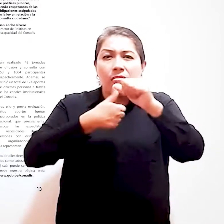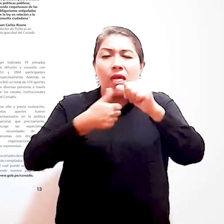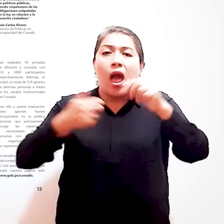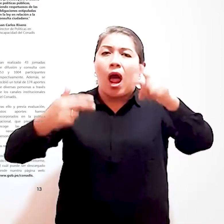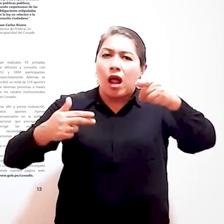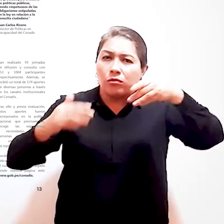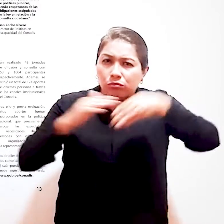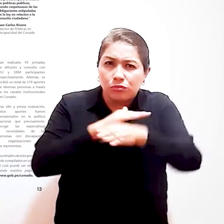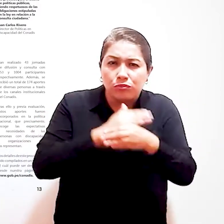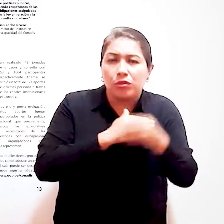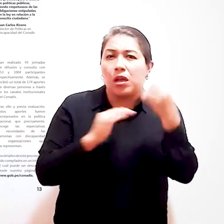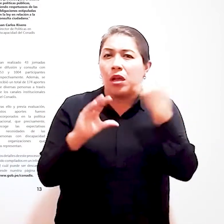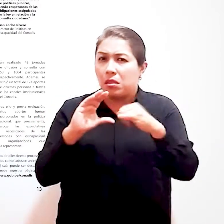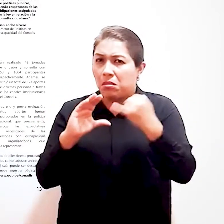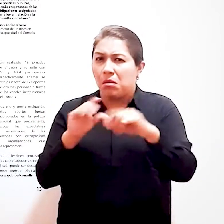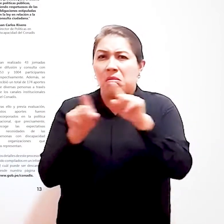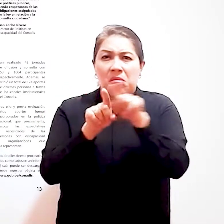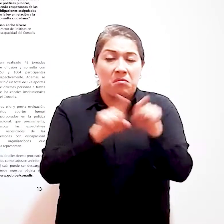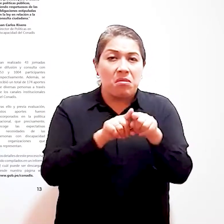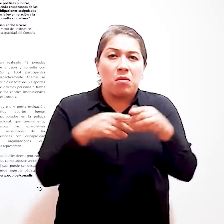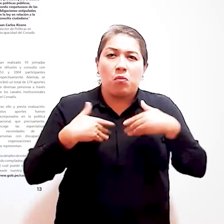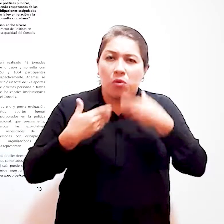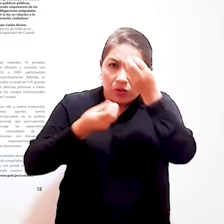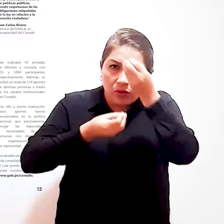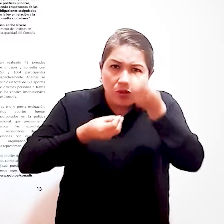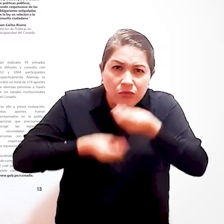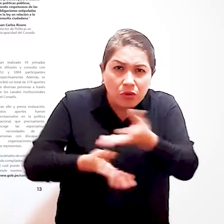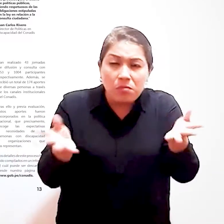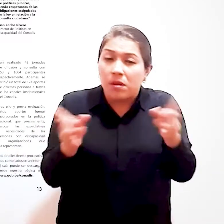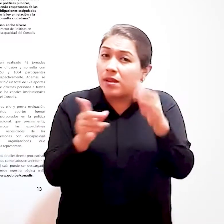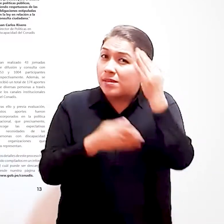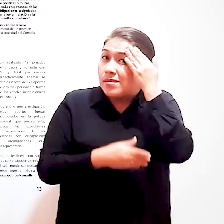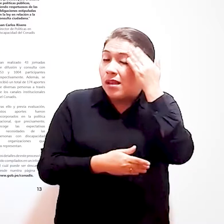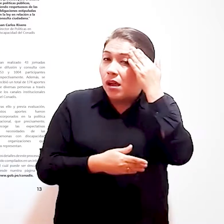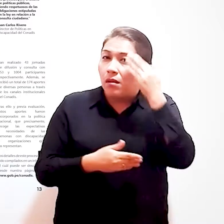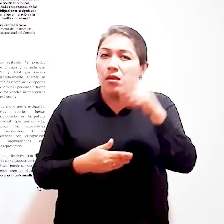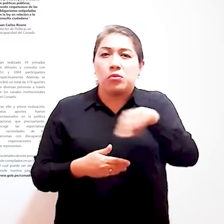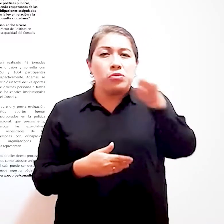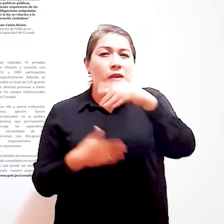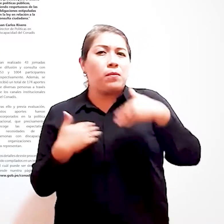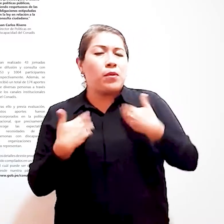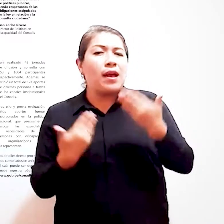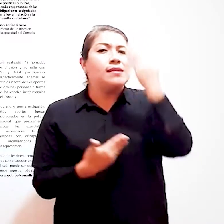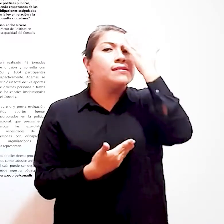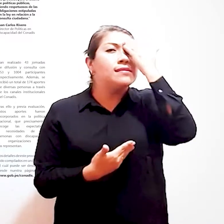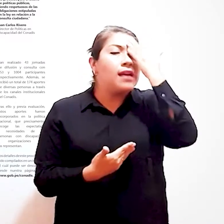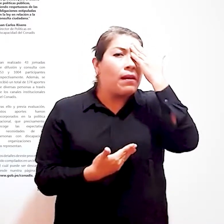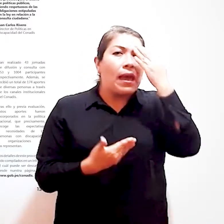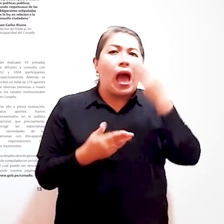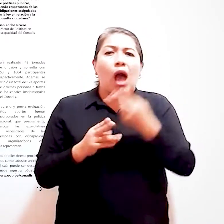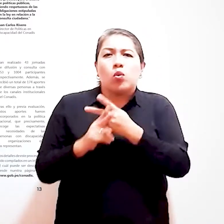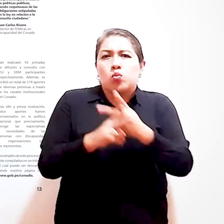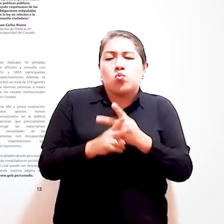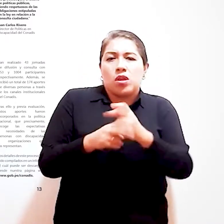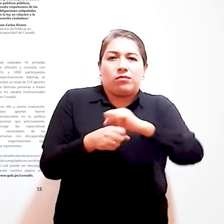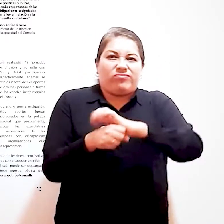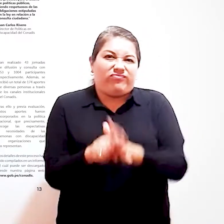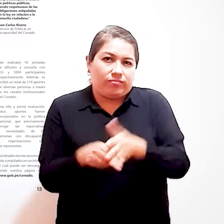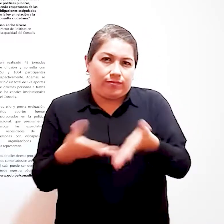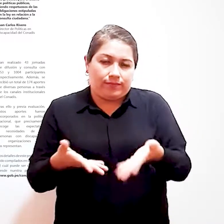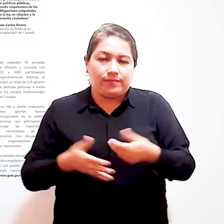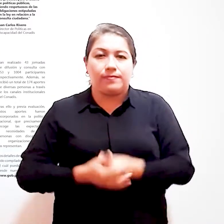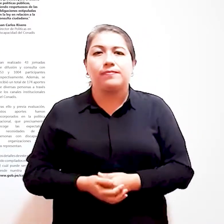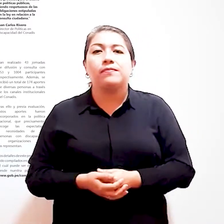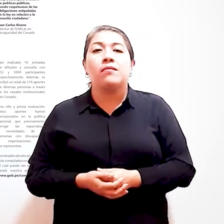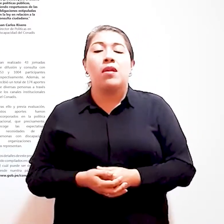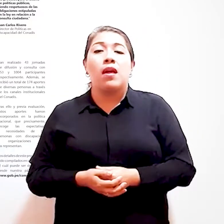comunicación virtuales que nos permitieron contar con una amplia participación a nivel nacional y segura para evitar la propagación de